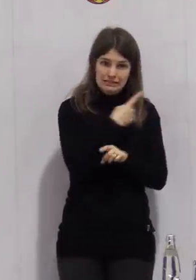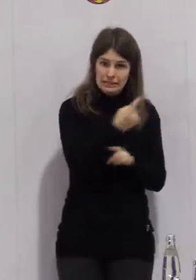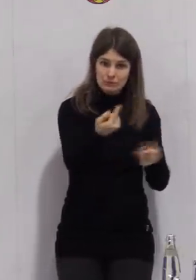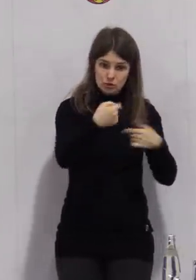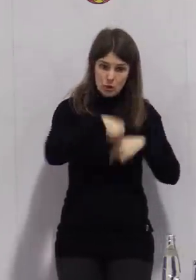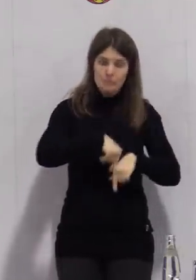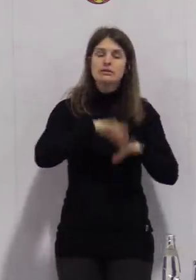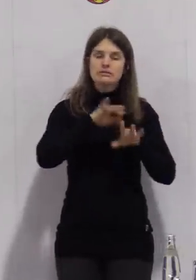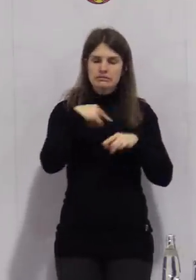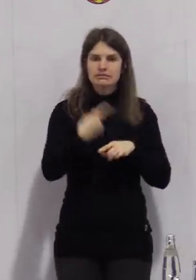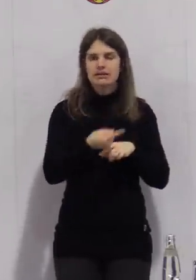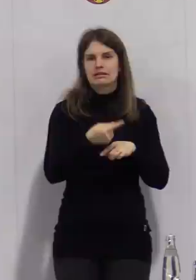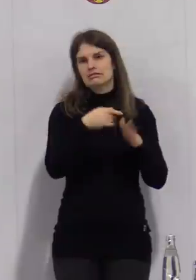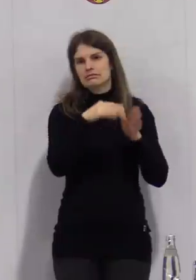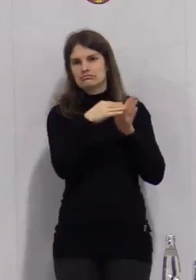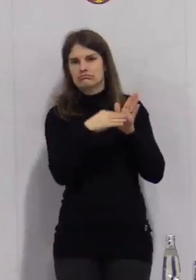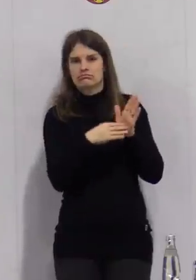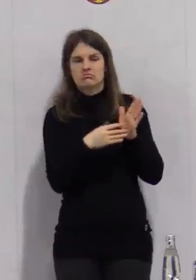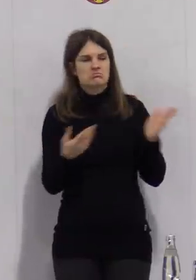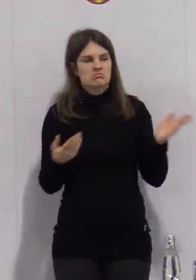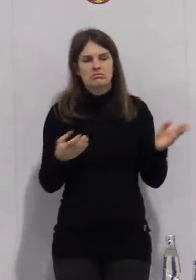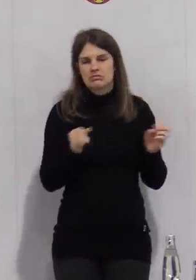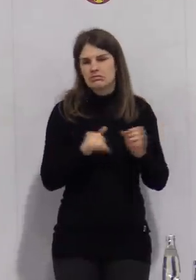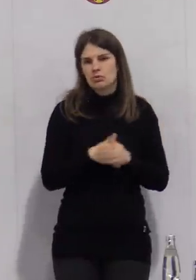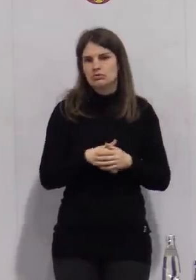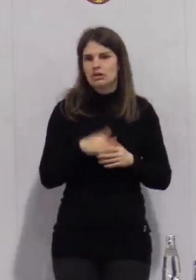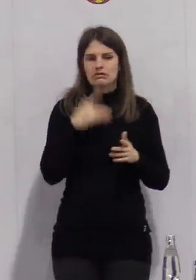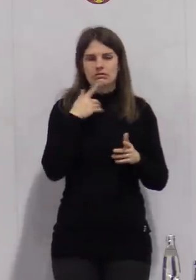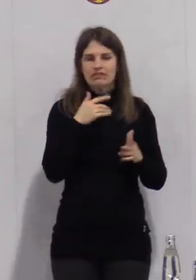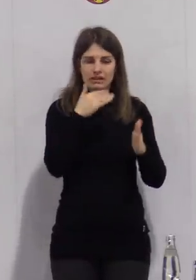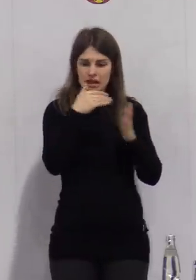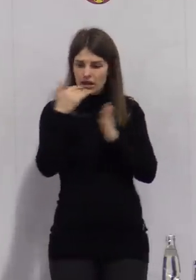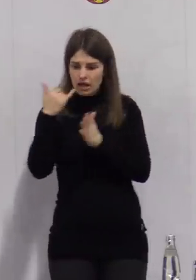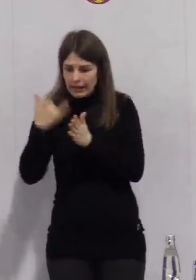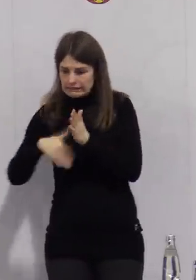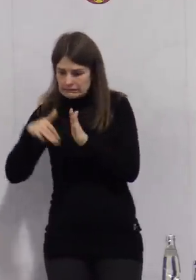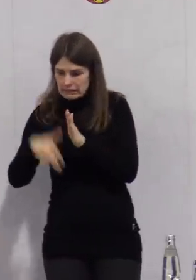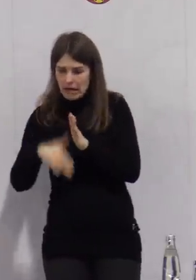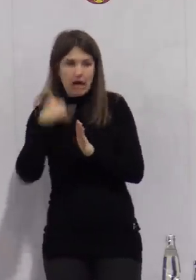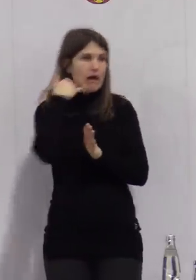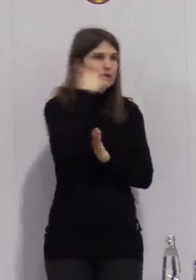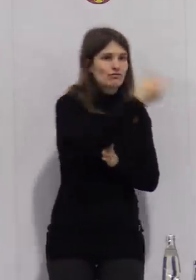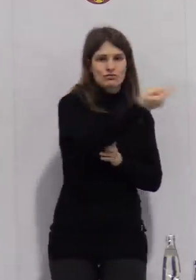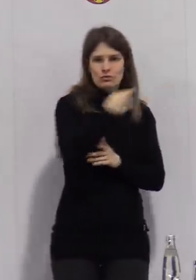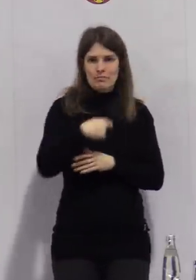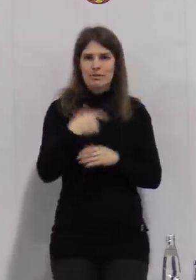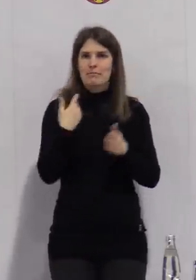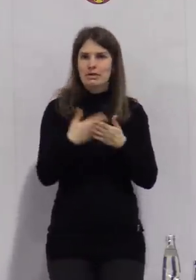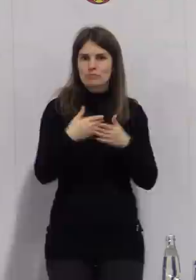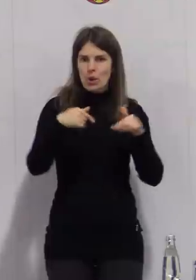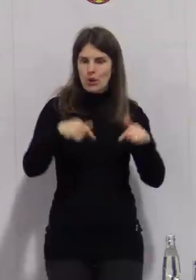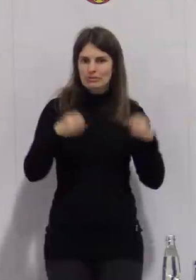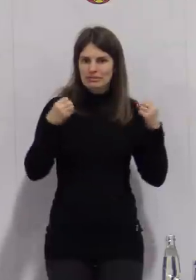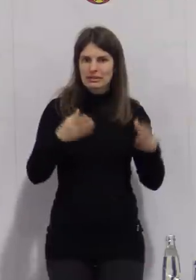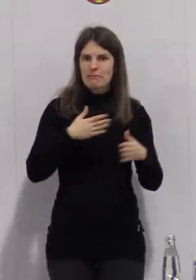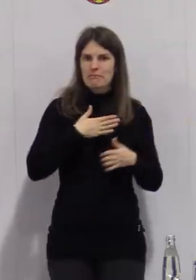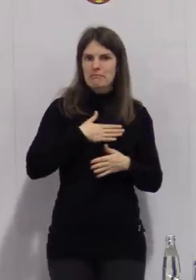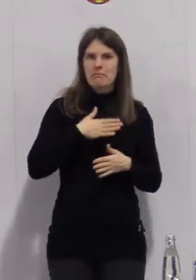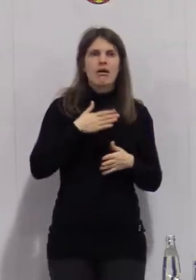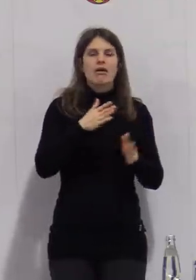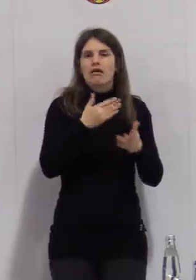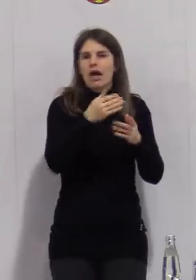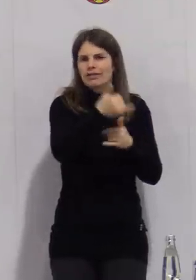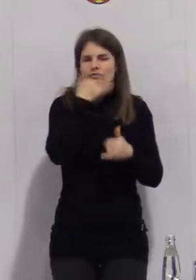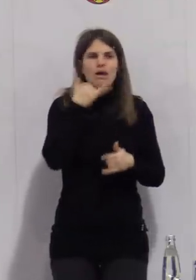ja, da rufen uns Menschen an, ich hatte heute so einen Fall, meine hochbetagte Mutter soll demnächst